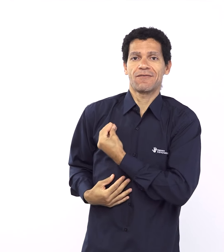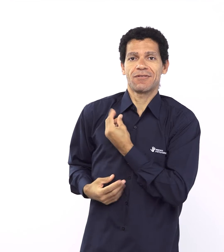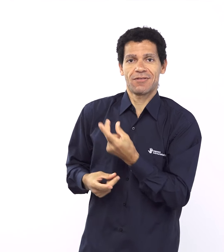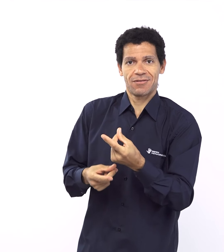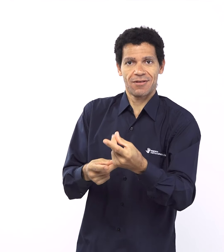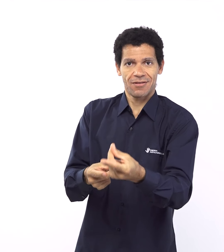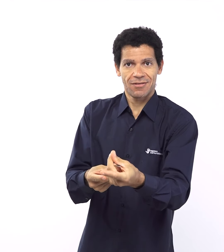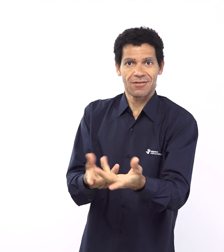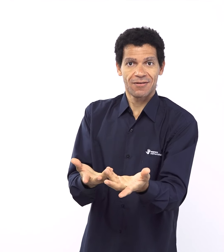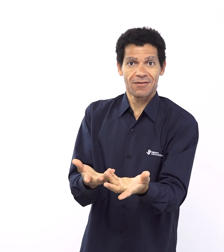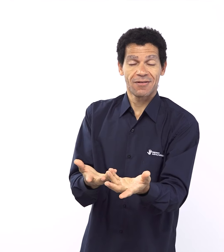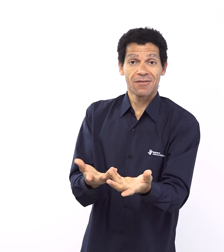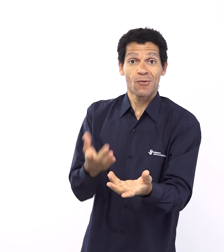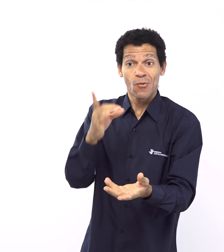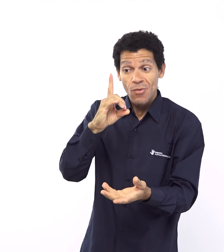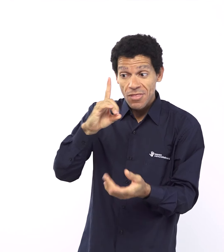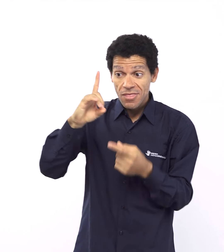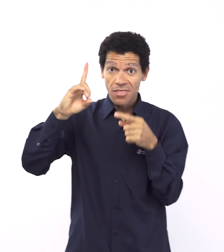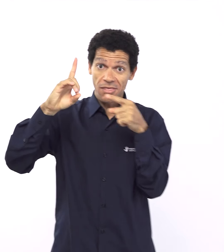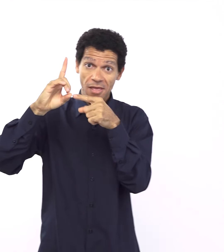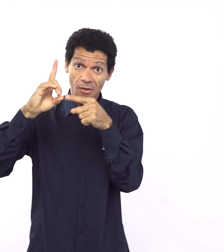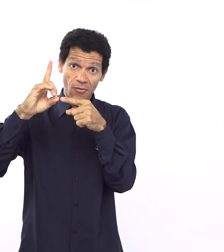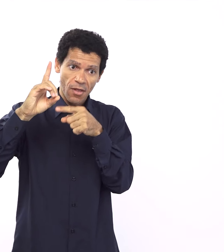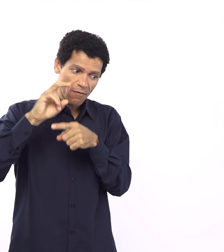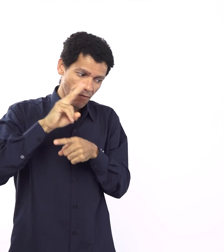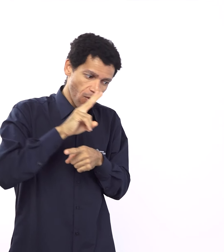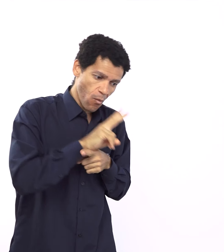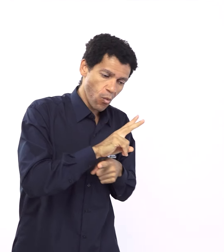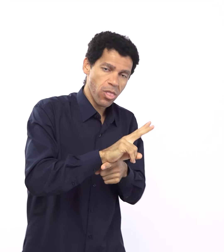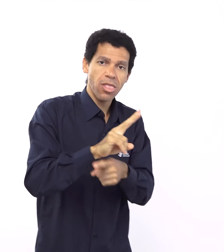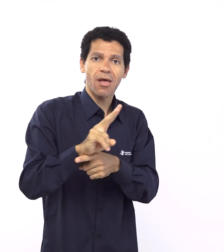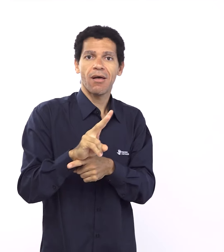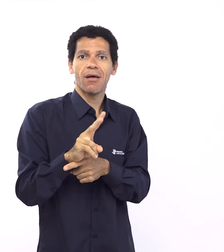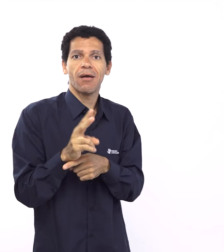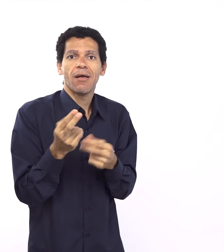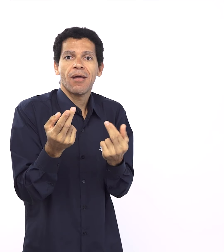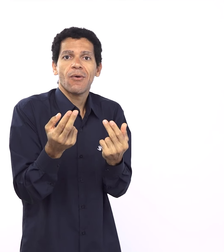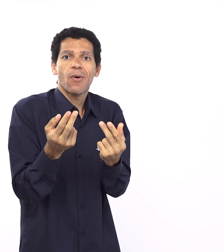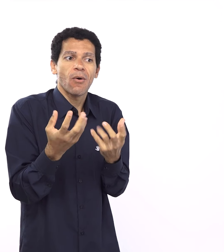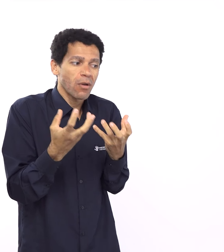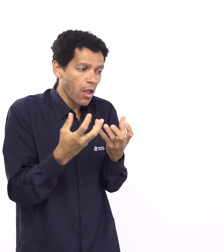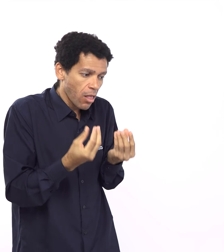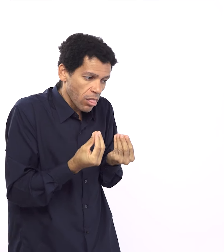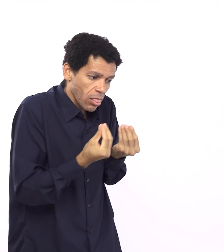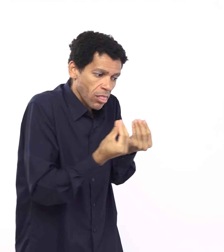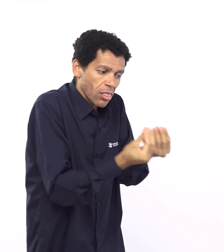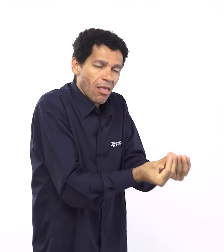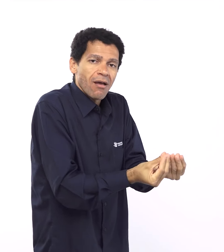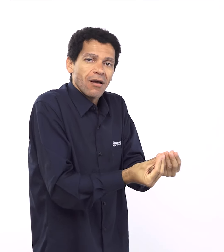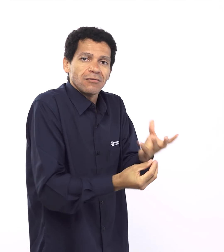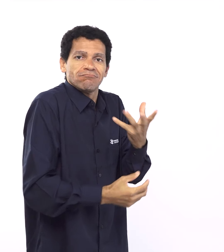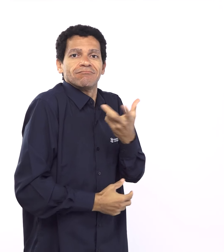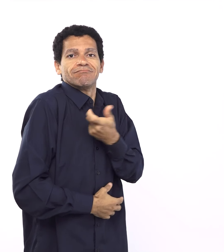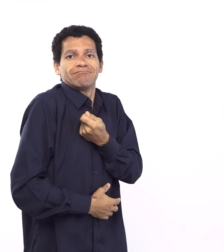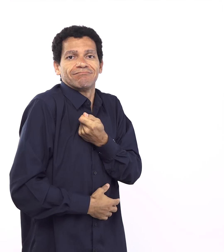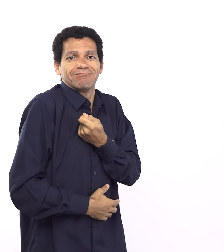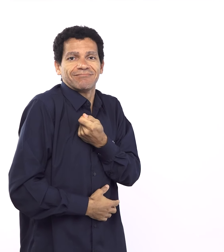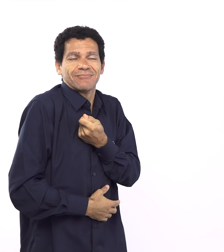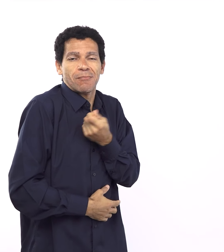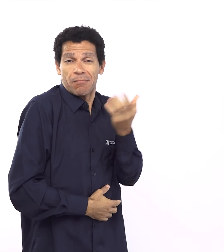Messias, alguém viria para morrer no nosso lugar e pagar o preço do pecado. Então, Deus preserva com Noé, porque senão Noé morreria